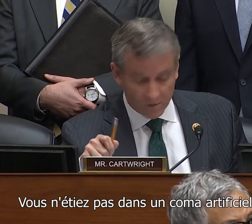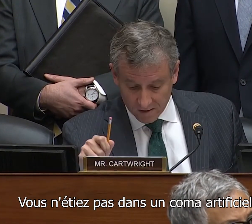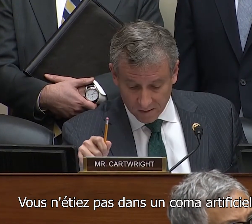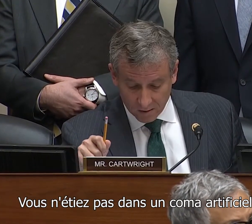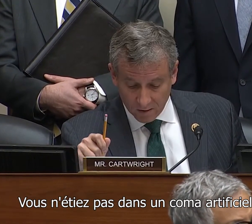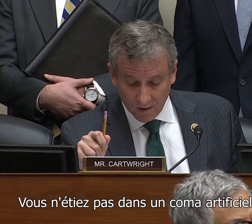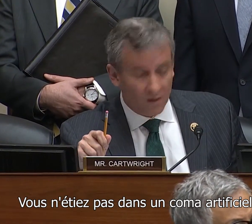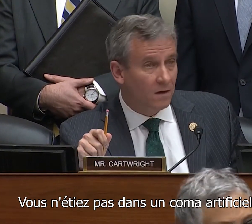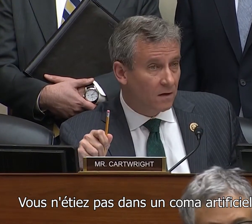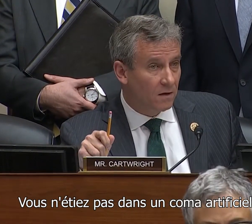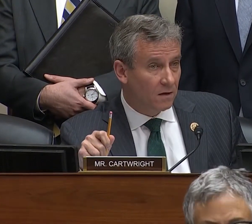a year